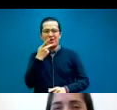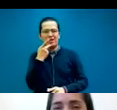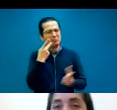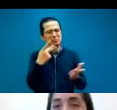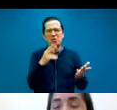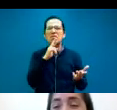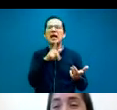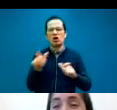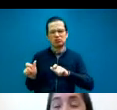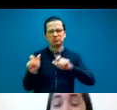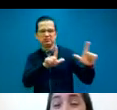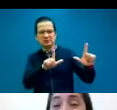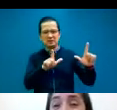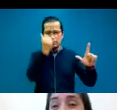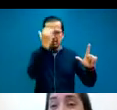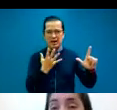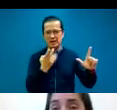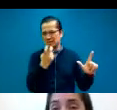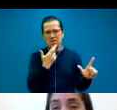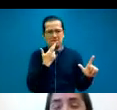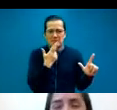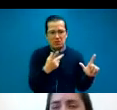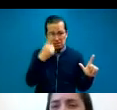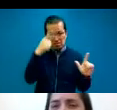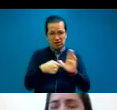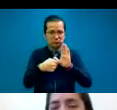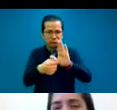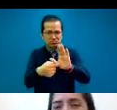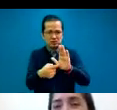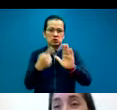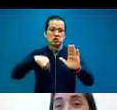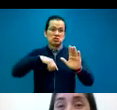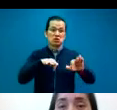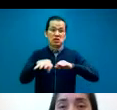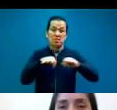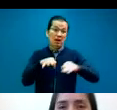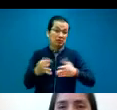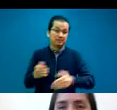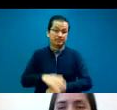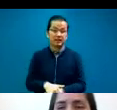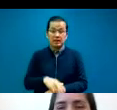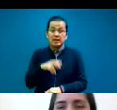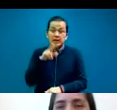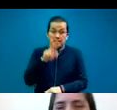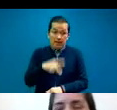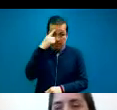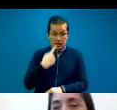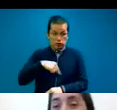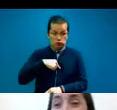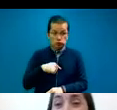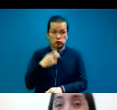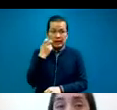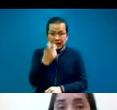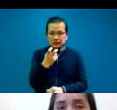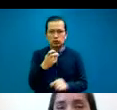el trabajo que hay detrás de eso. Y para nosotros es muy importante el registro de los pasos de